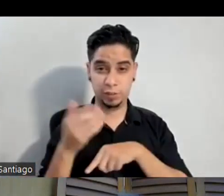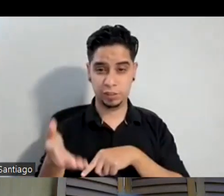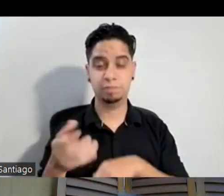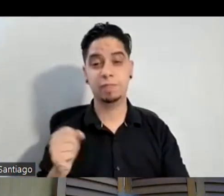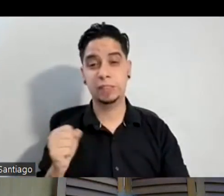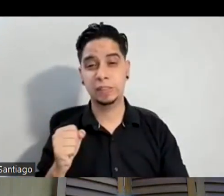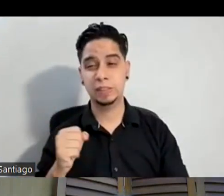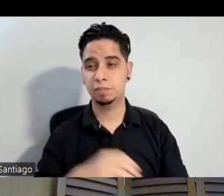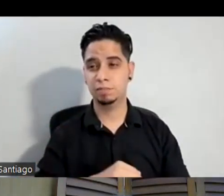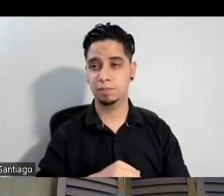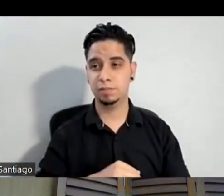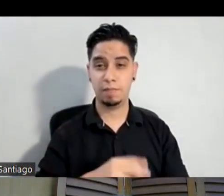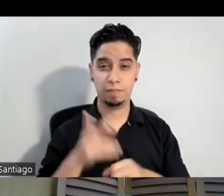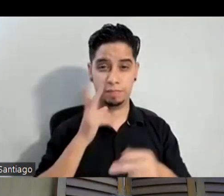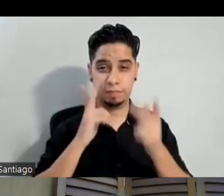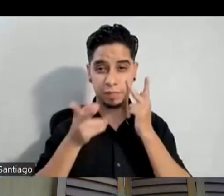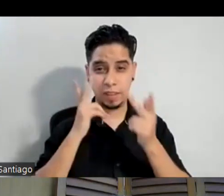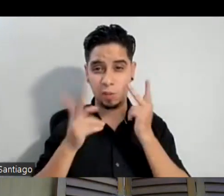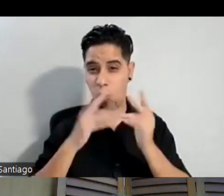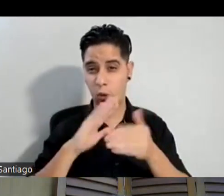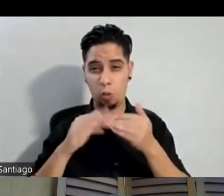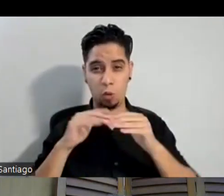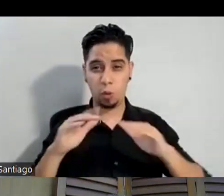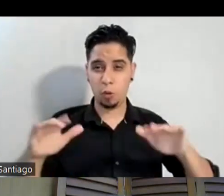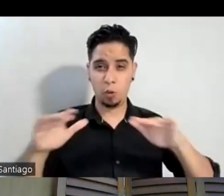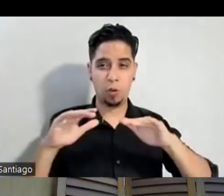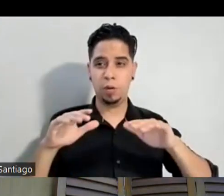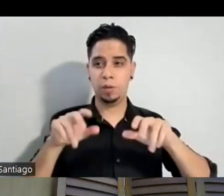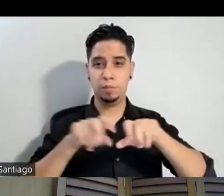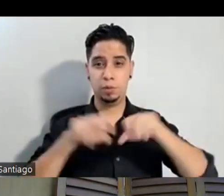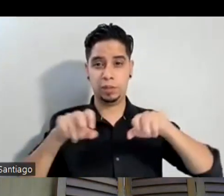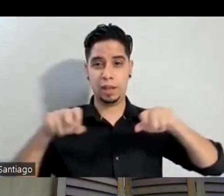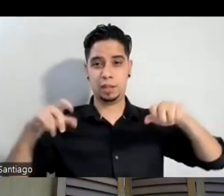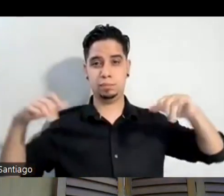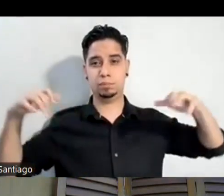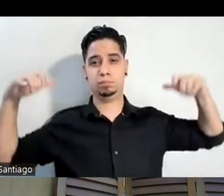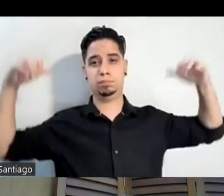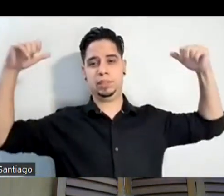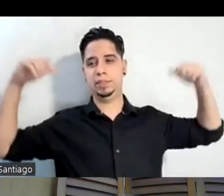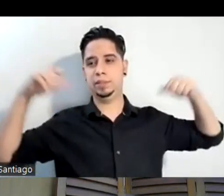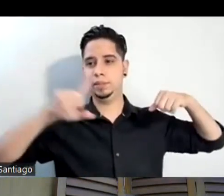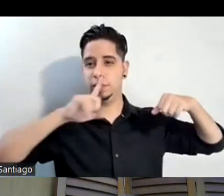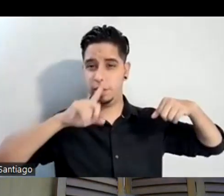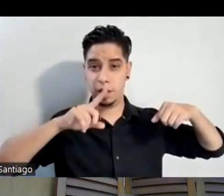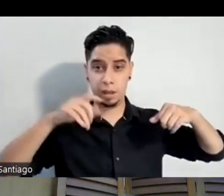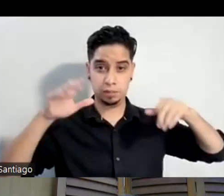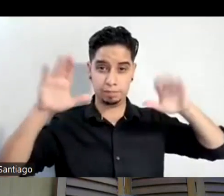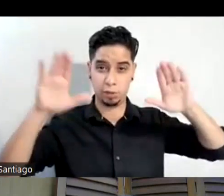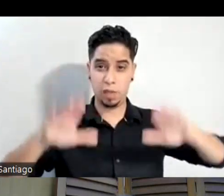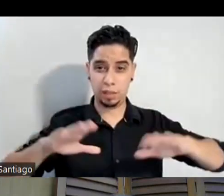mirando ese mar de butacas tú sabes es impresionante y se nos hace